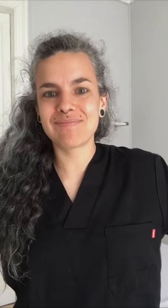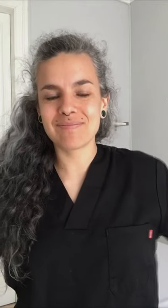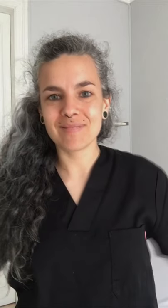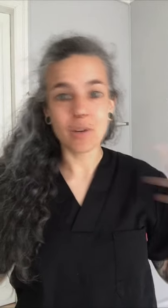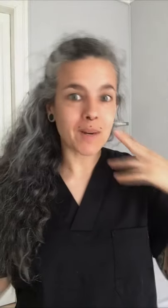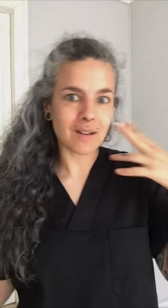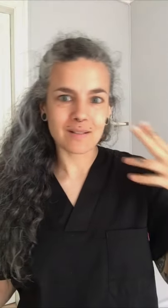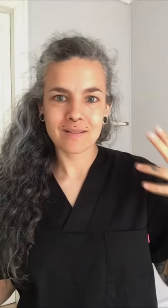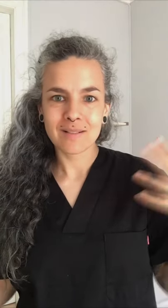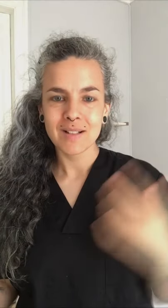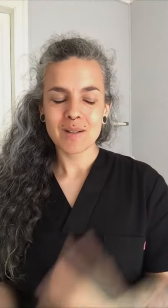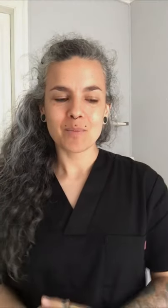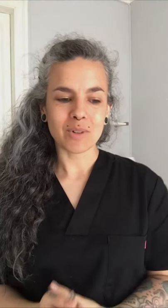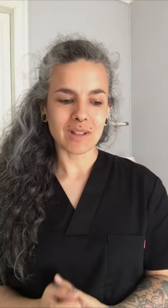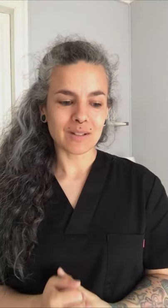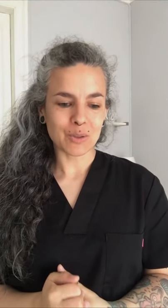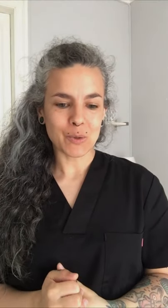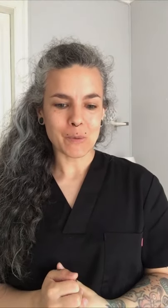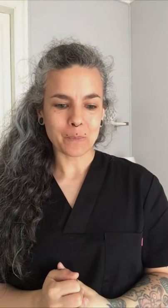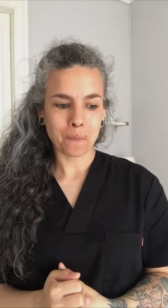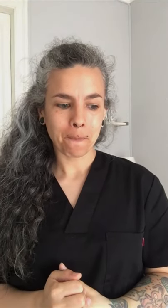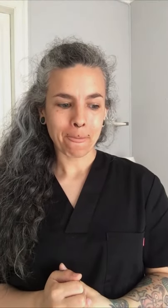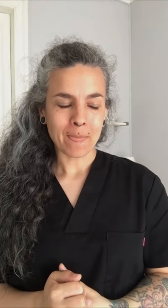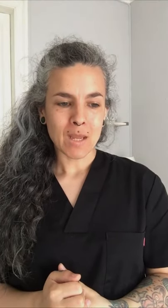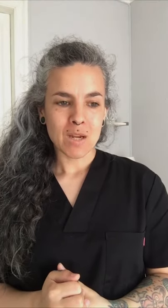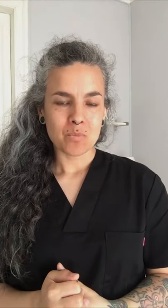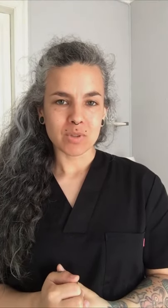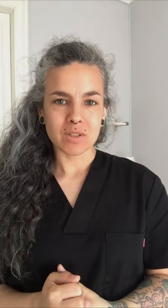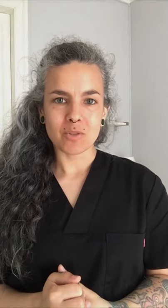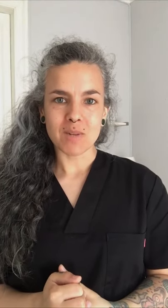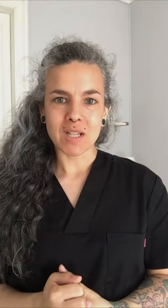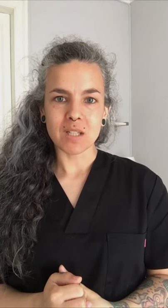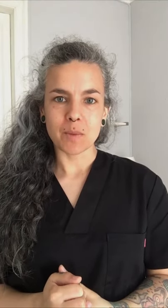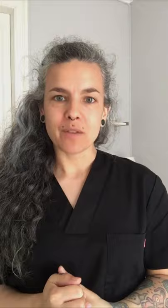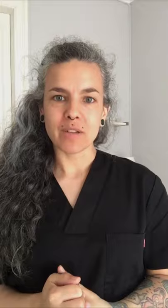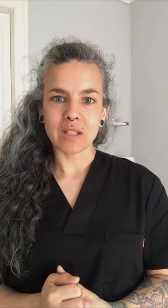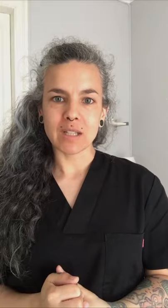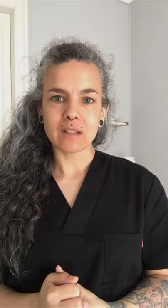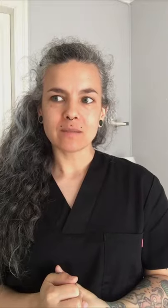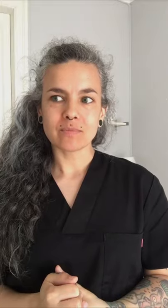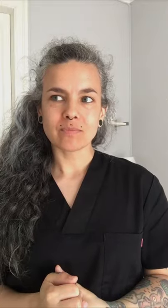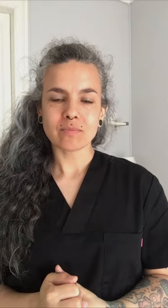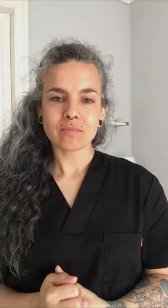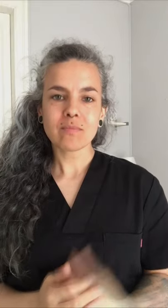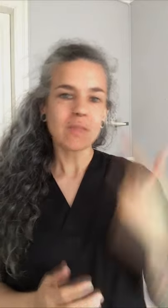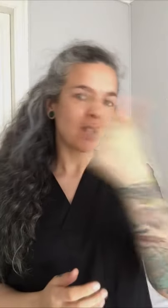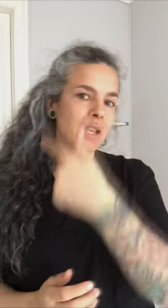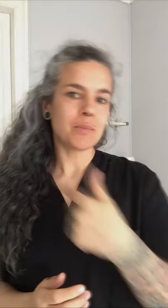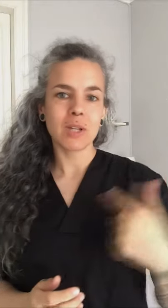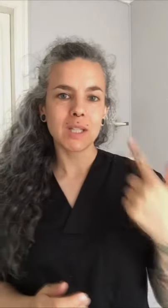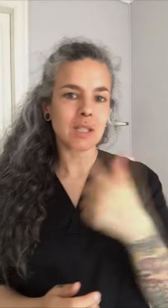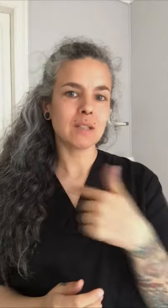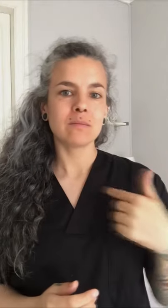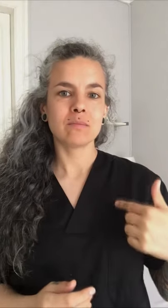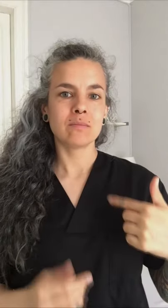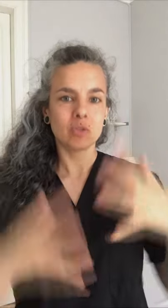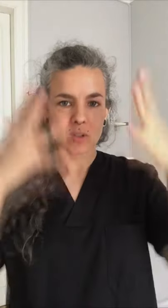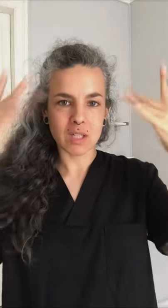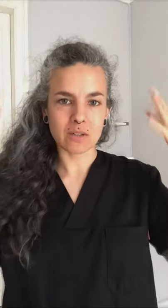No para. Por tanto, pues es normal que se vea afectada. Y que por ende, todas las